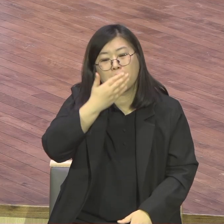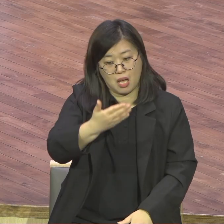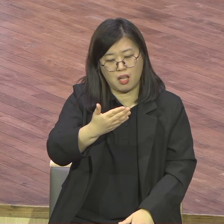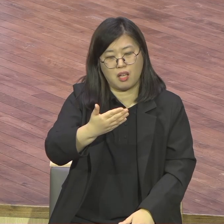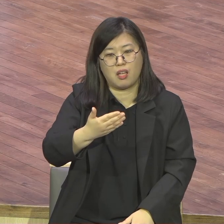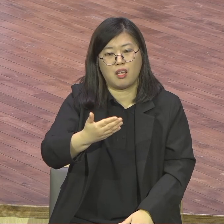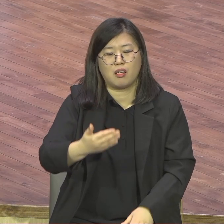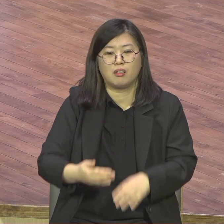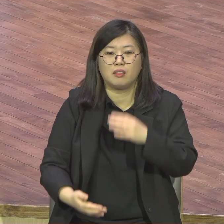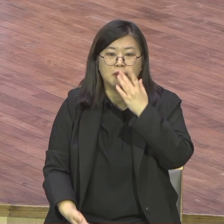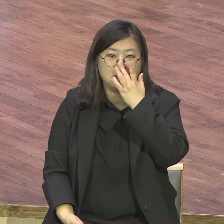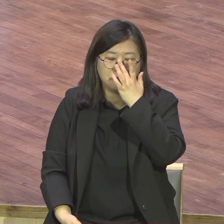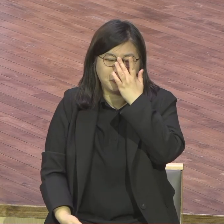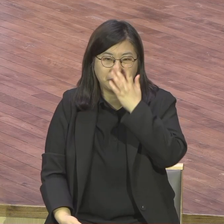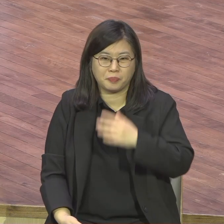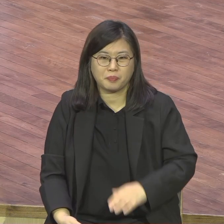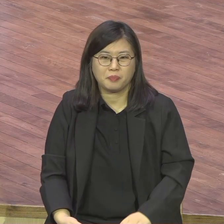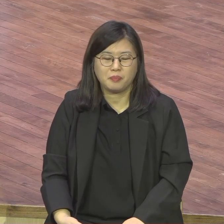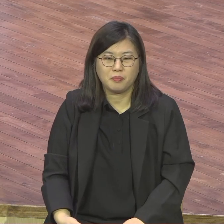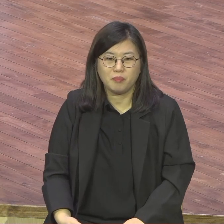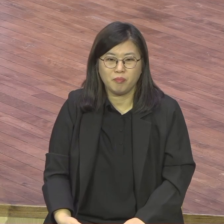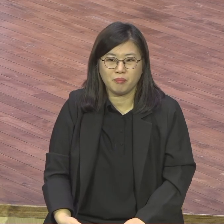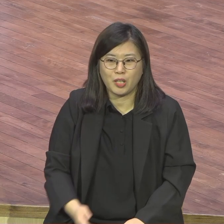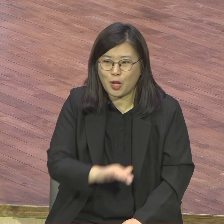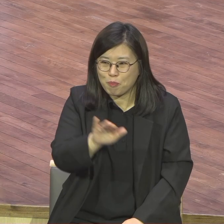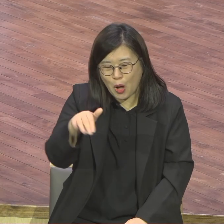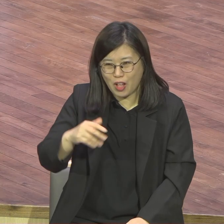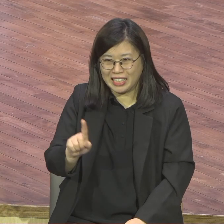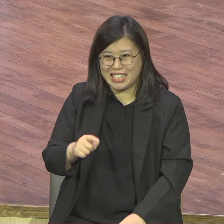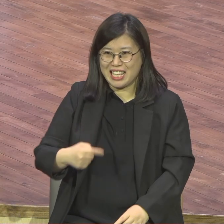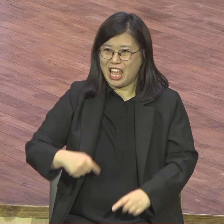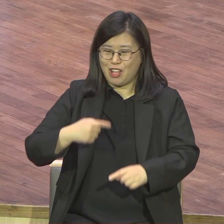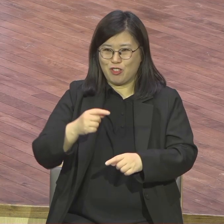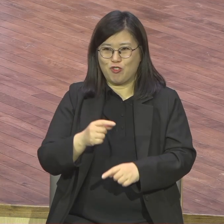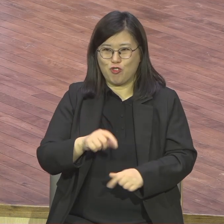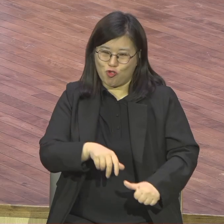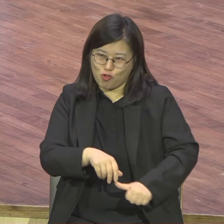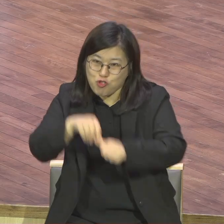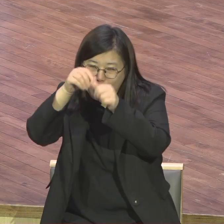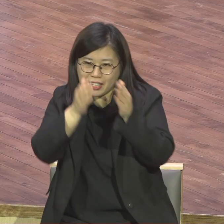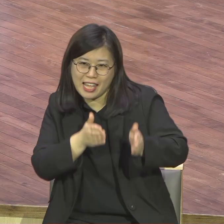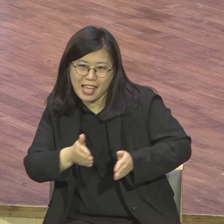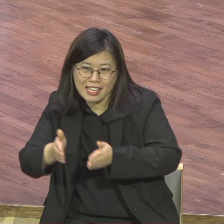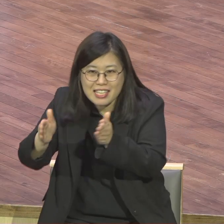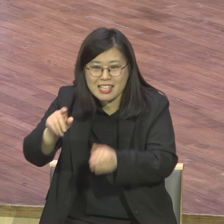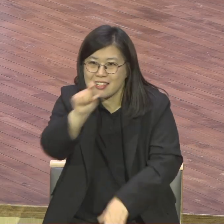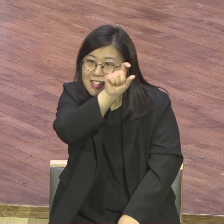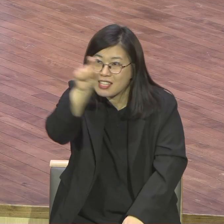뭐를 갖추어서가 아니에요 내가 뭘 준비해서가 아니라니까요